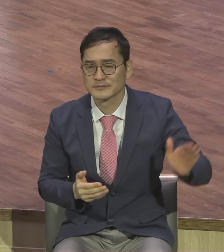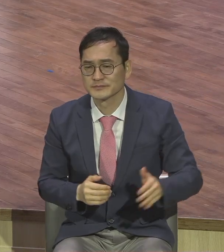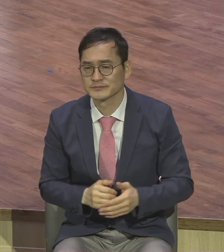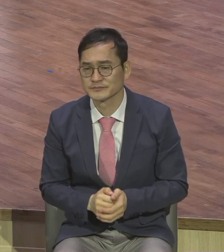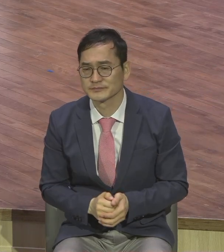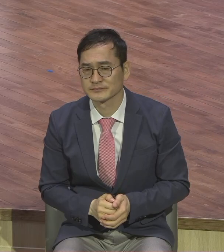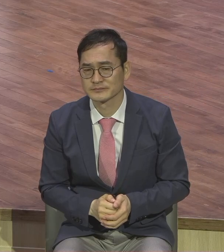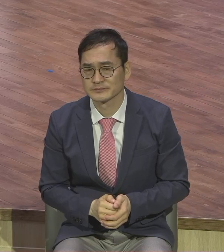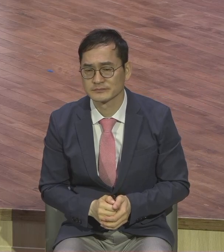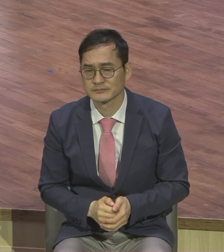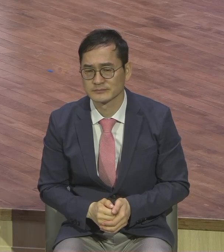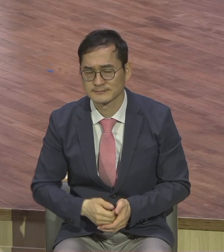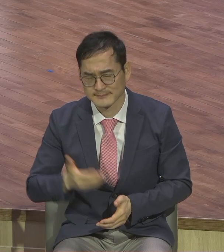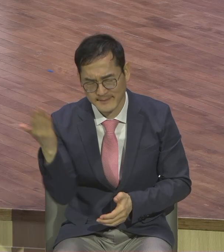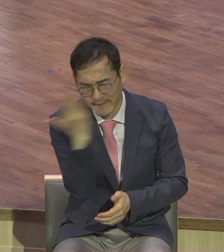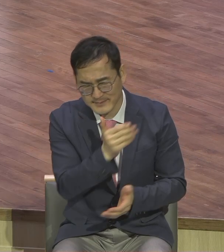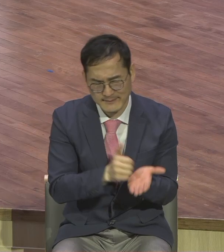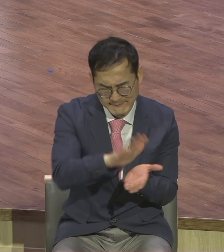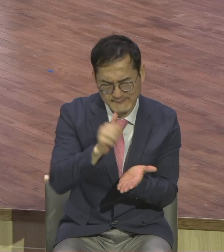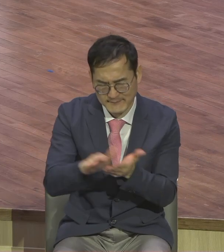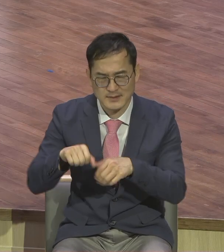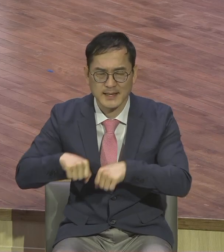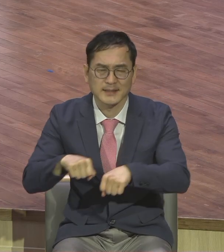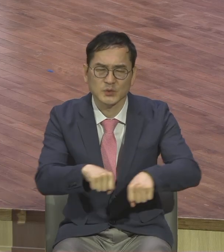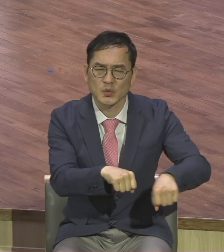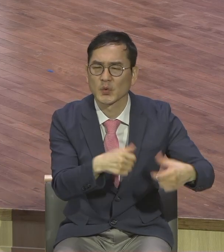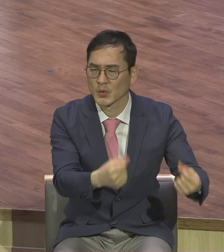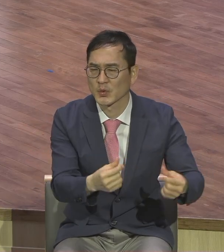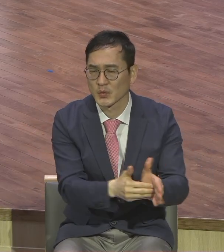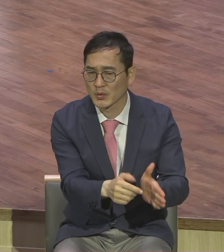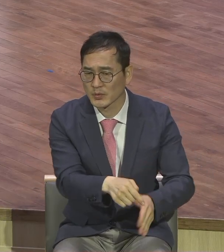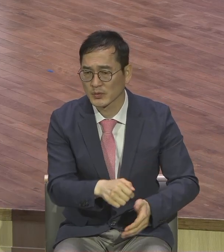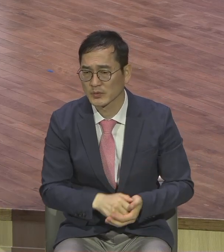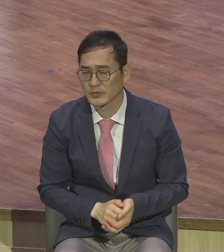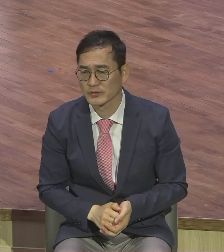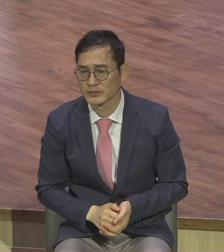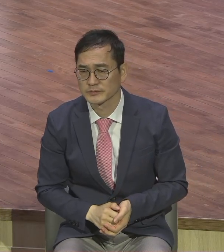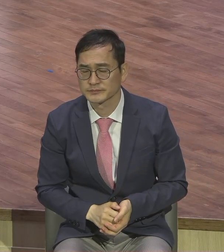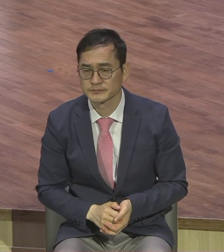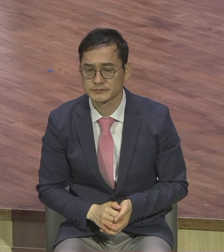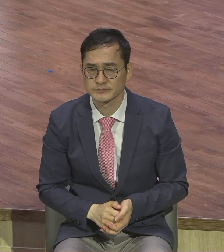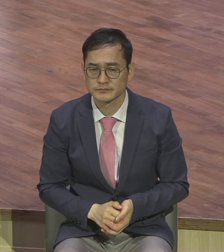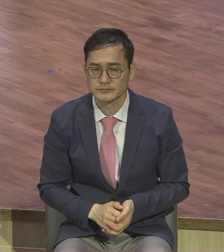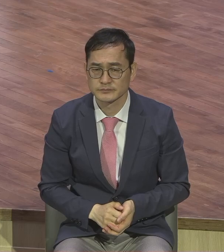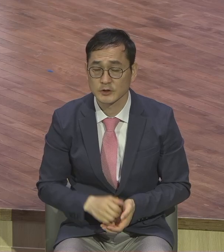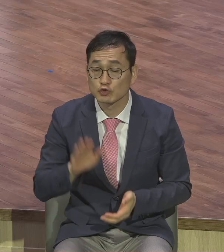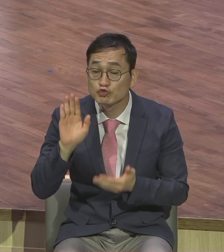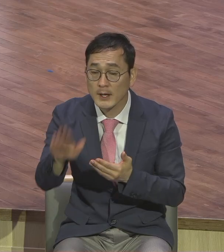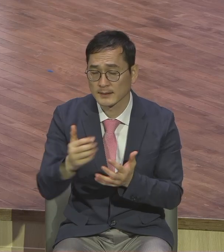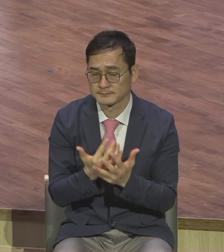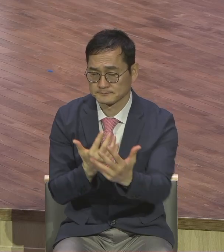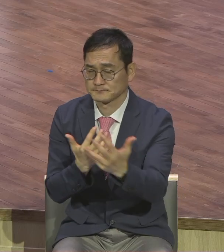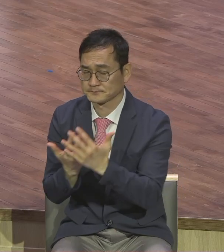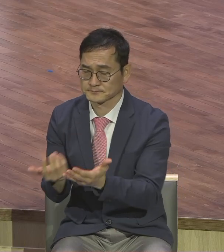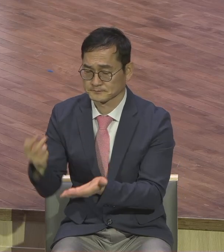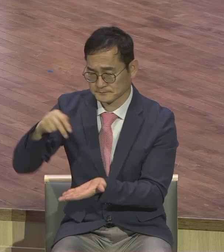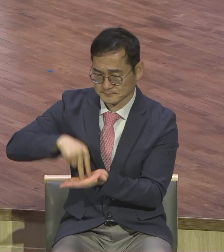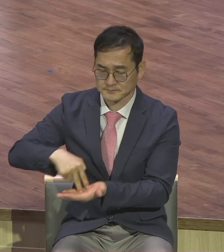그런데 이 사건 때문에 대제상들과 장노들의 거센 도전을 받습니다.